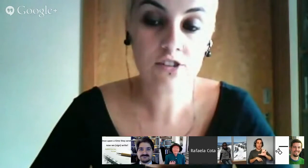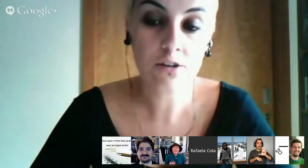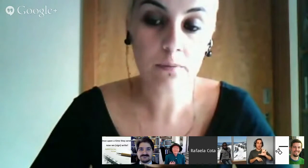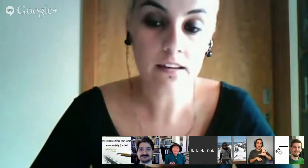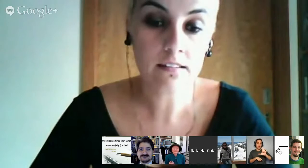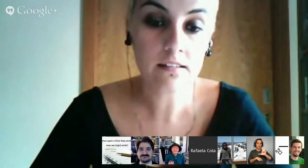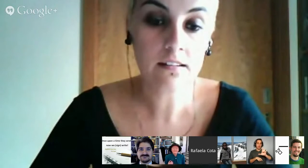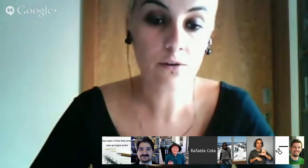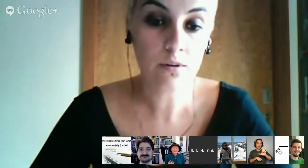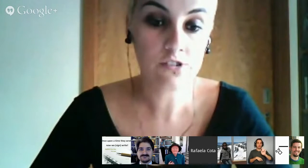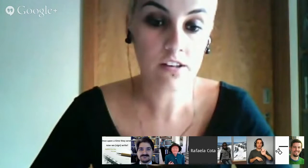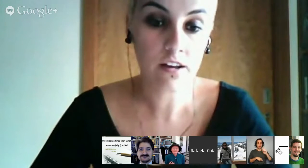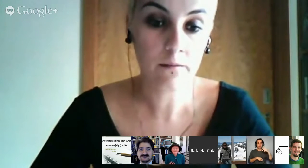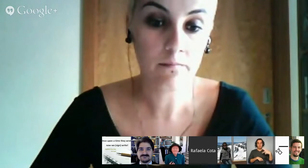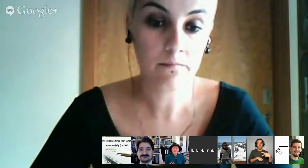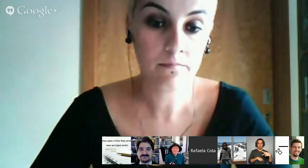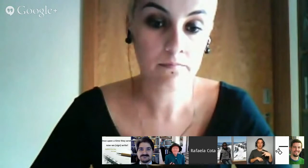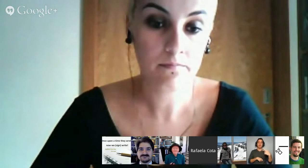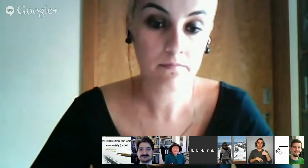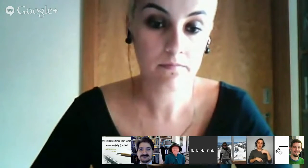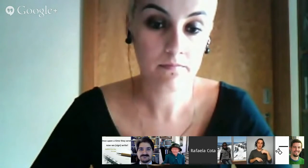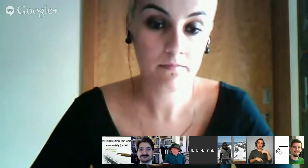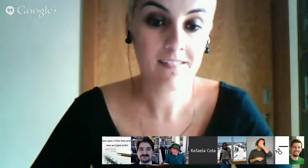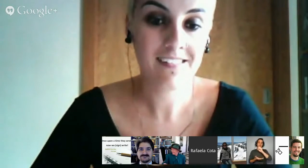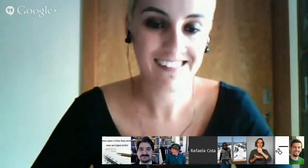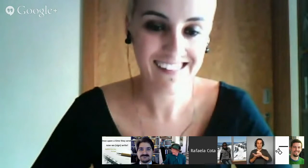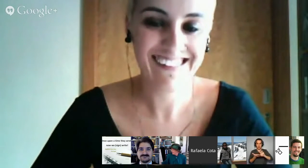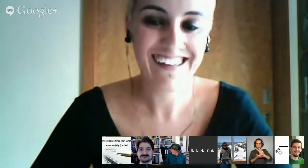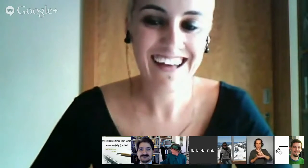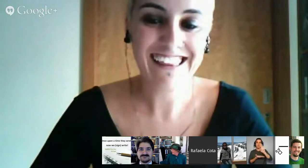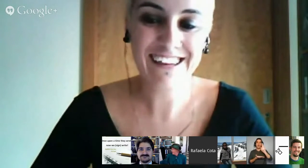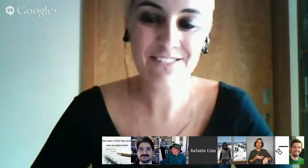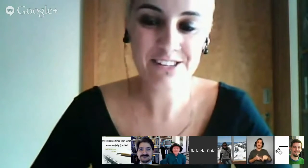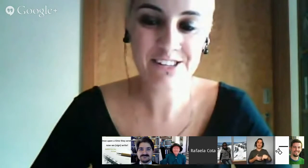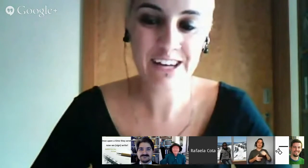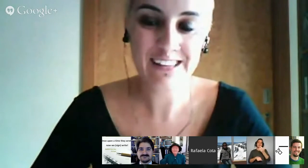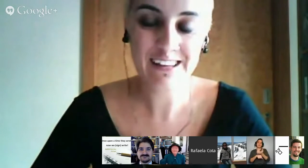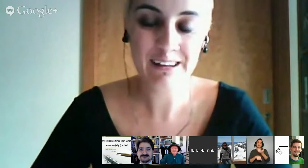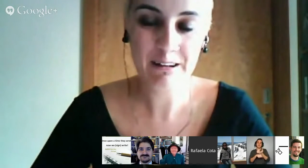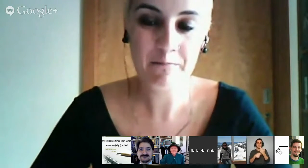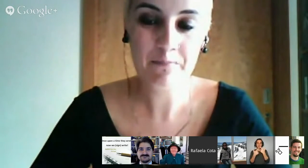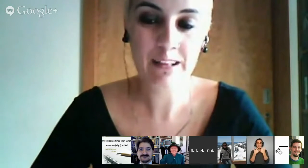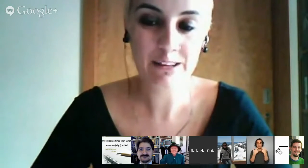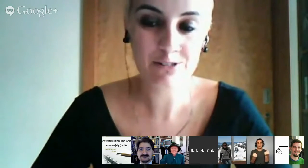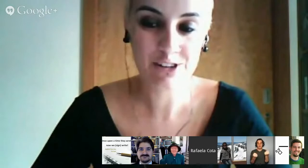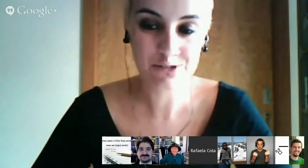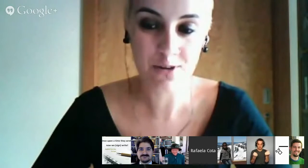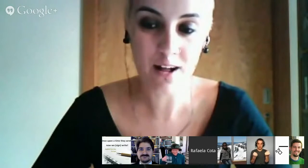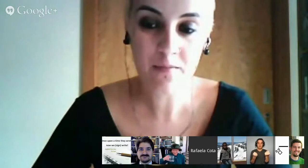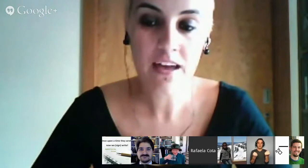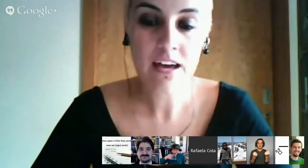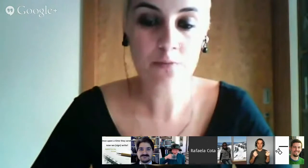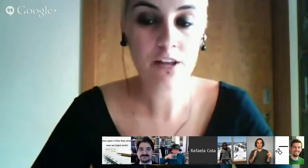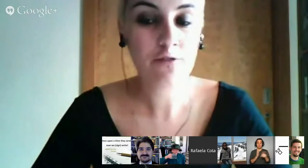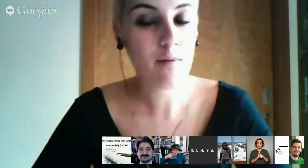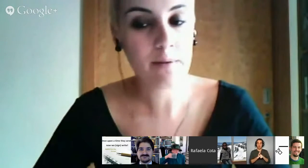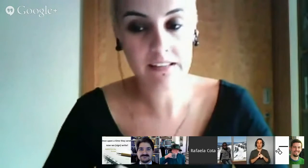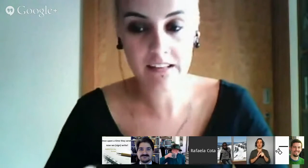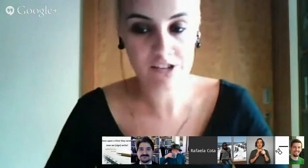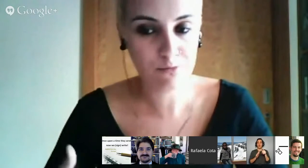disciplina de Linguística da Língua Gestual, portanto, foi uma aprendizagem